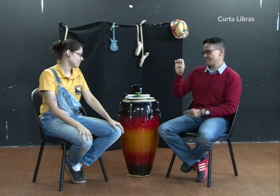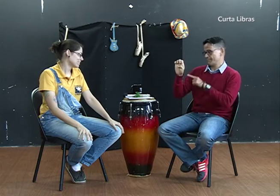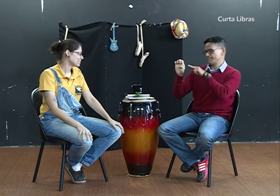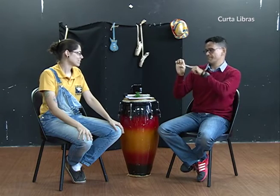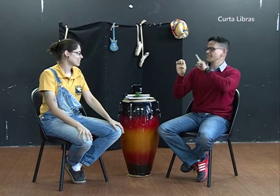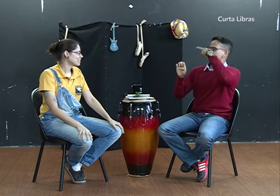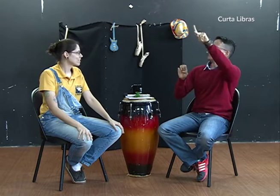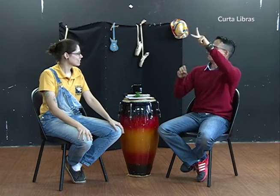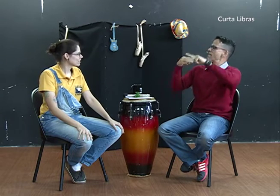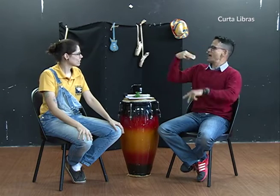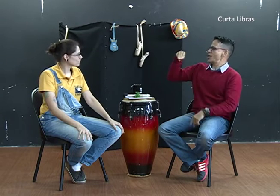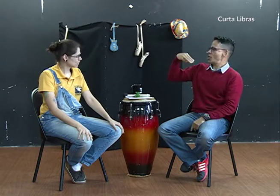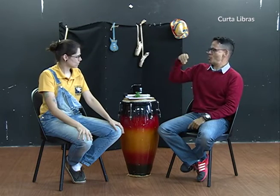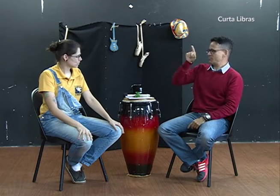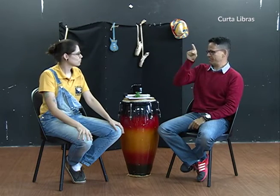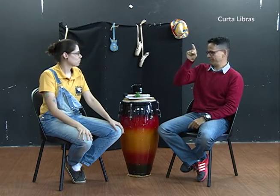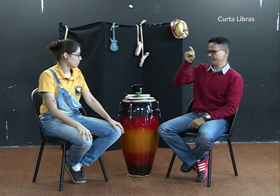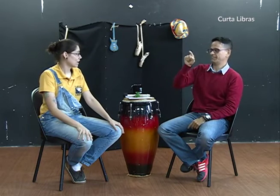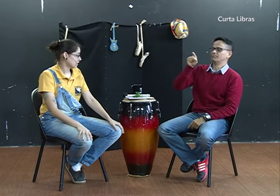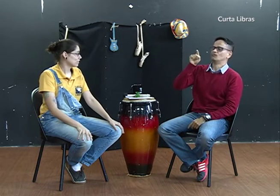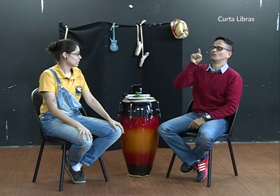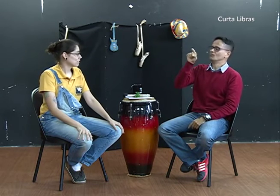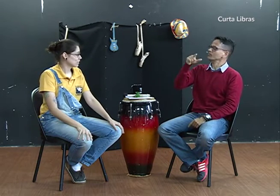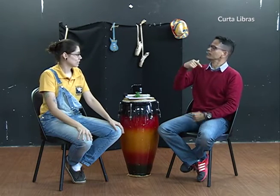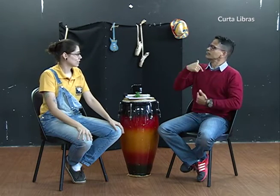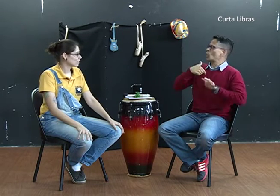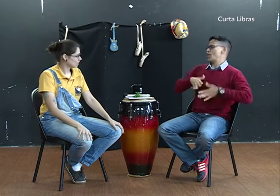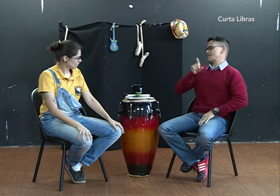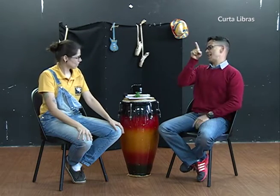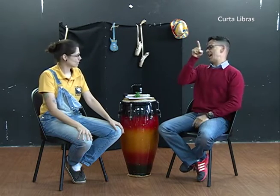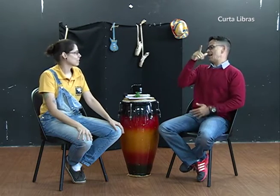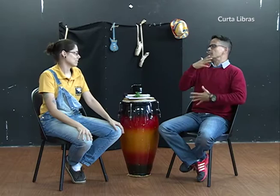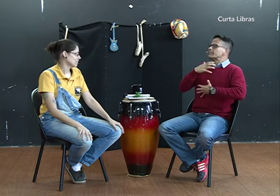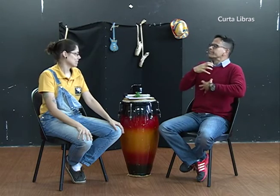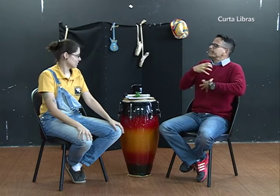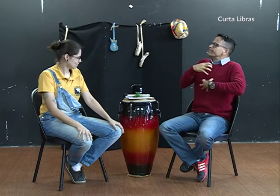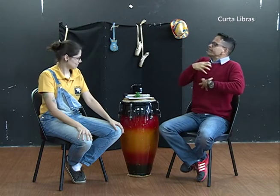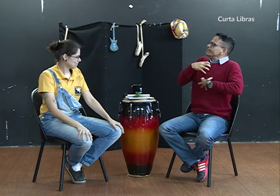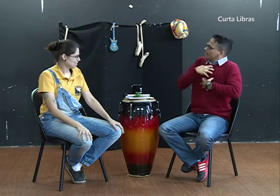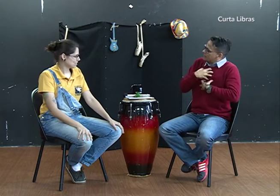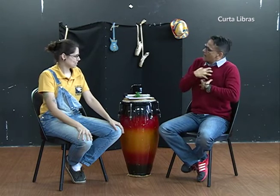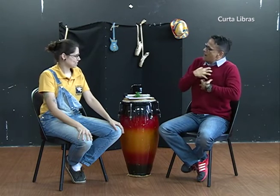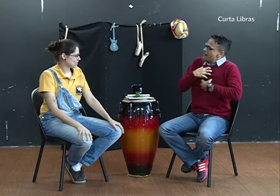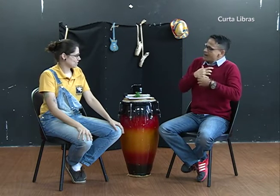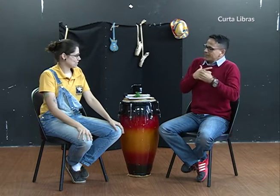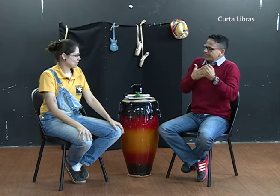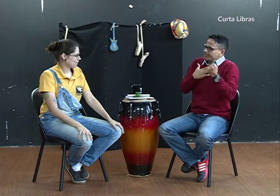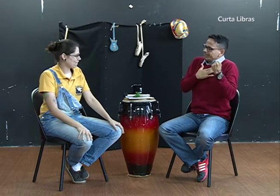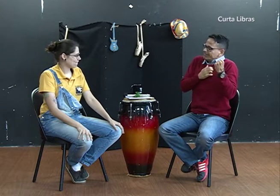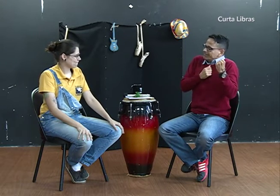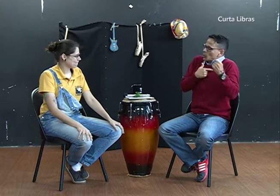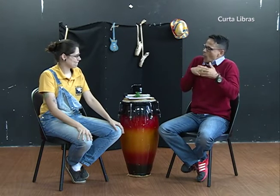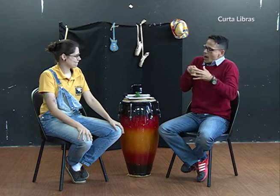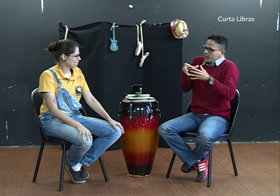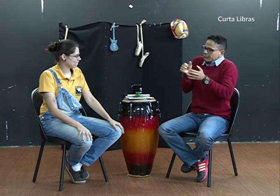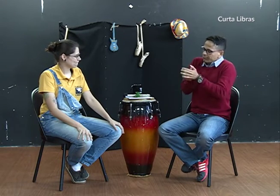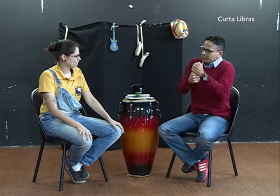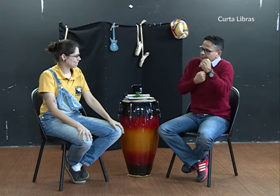Eu gosto de reggae, mas o reggae do Maranhão, porque eu nasci lá e esse estilo me traz um sentimento nostálgico, porque é uma dança mais